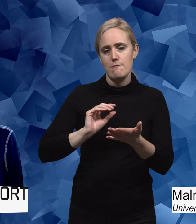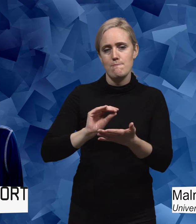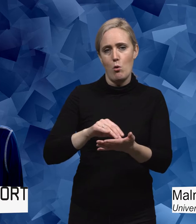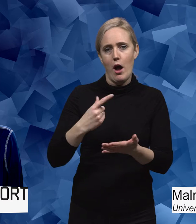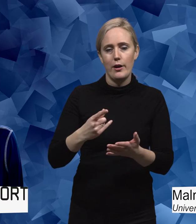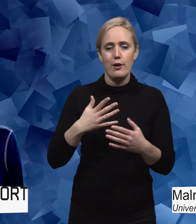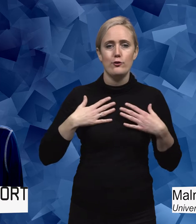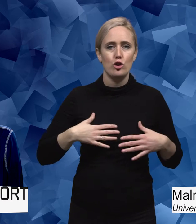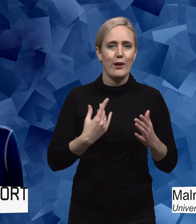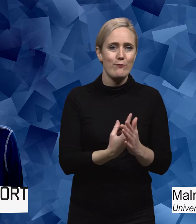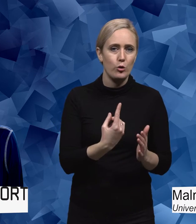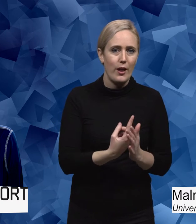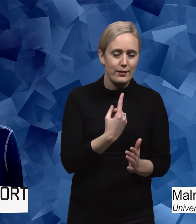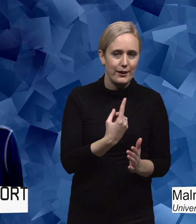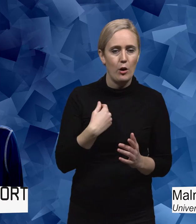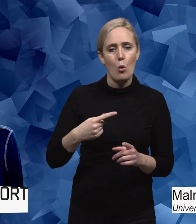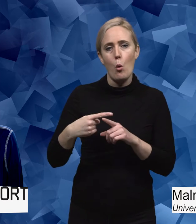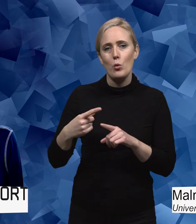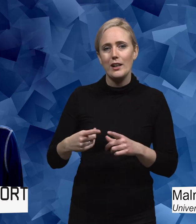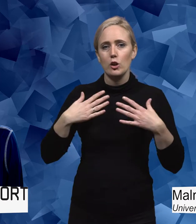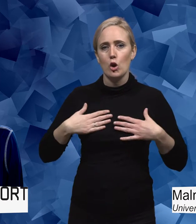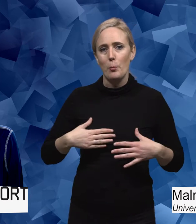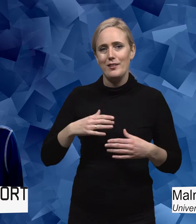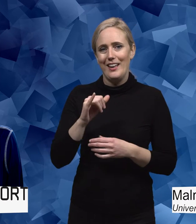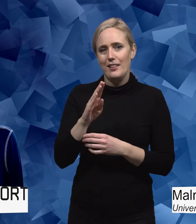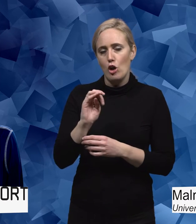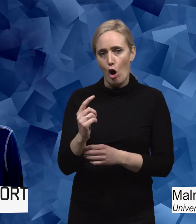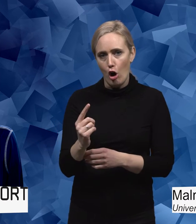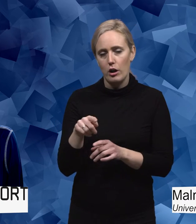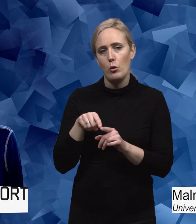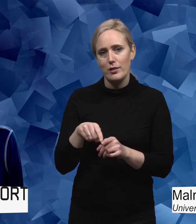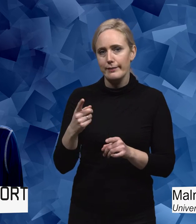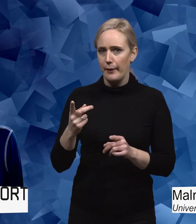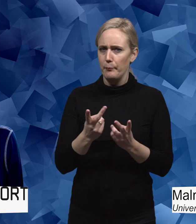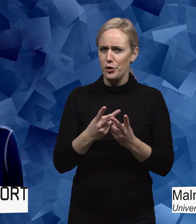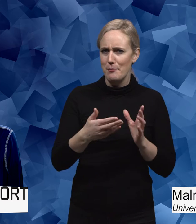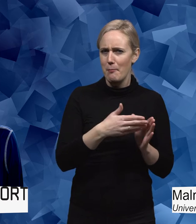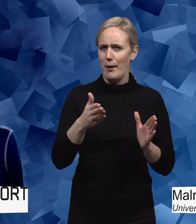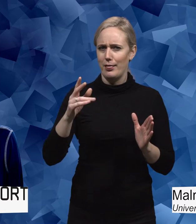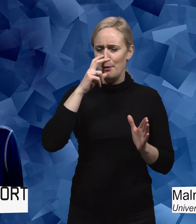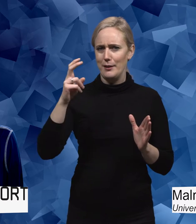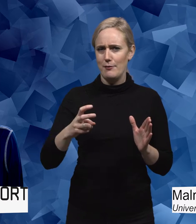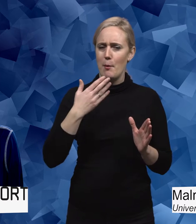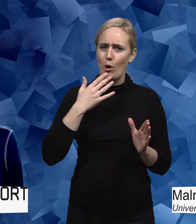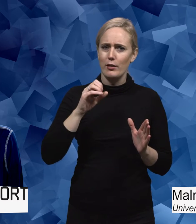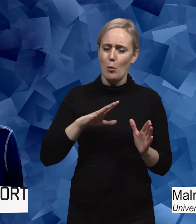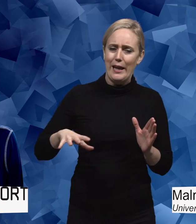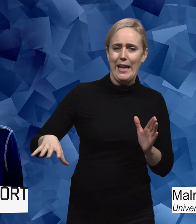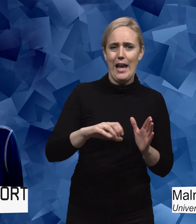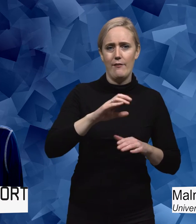förutsättningar respektive olika kroppsideal. Och det breddar ju perspektivet lite och öppnar upp för att man talar om hela den variation som finns i